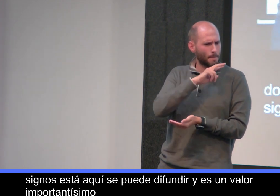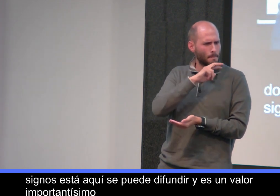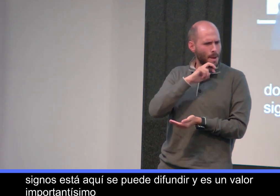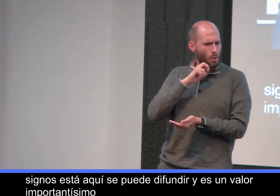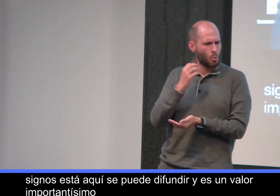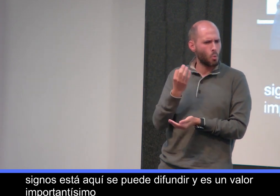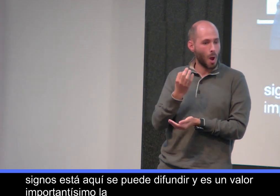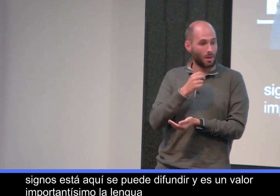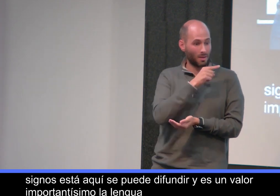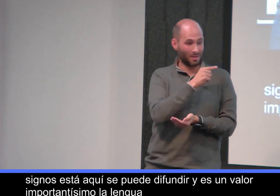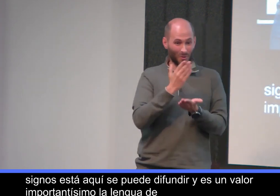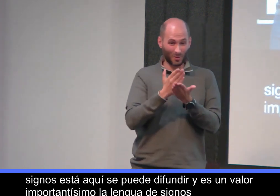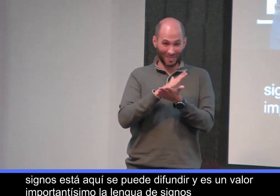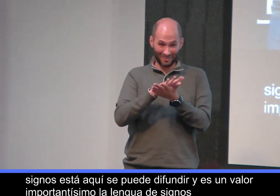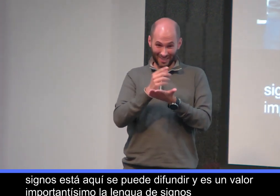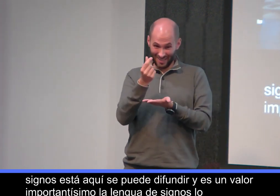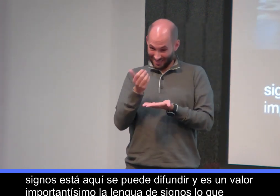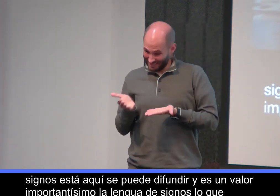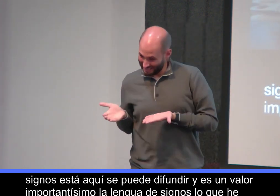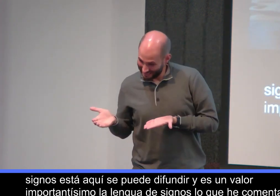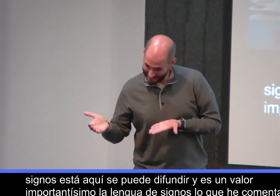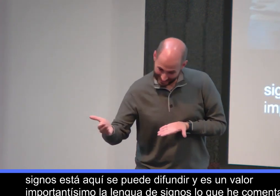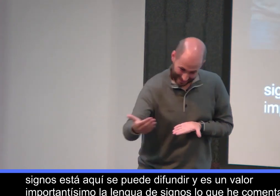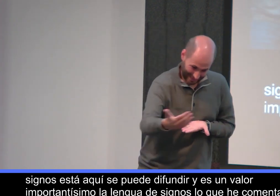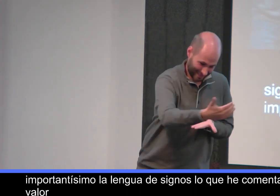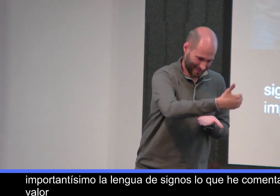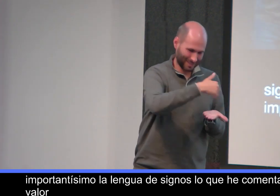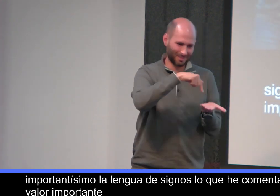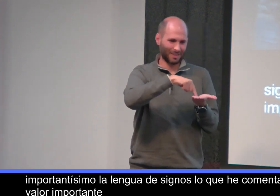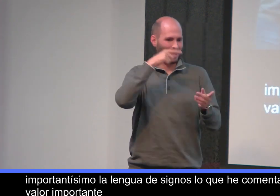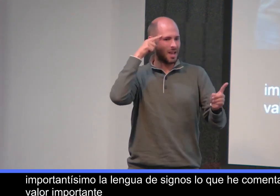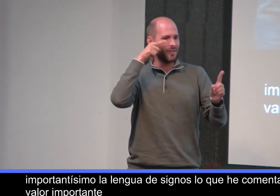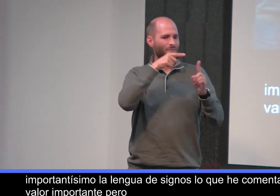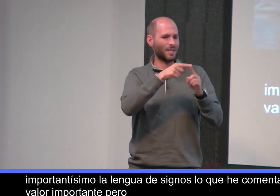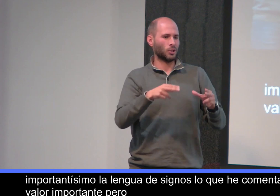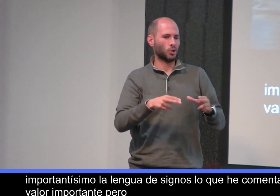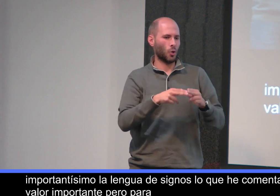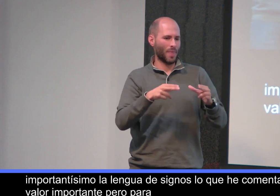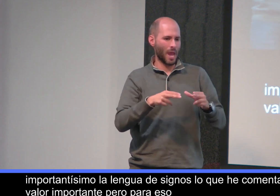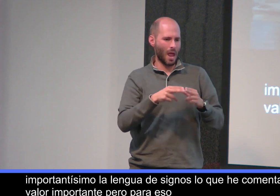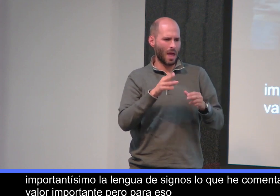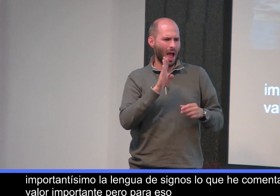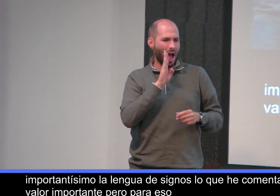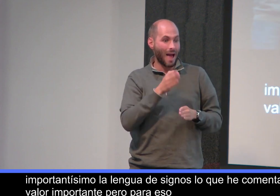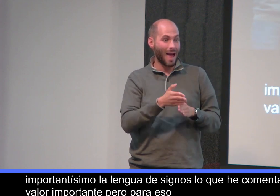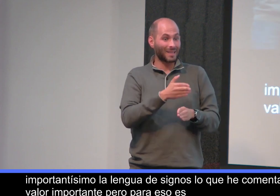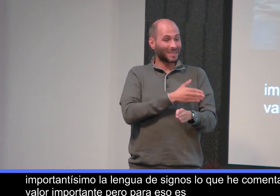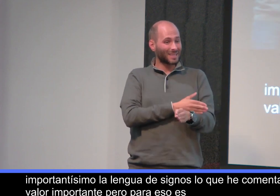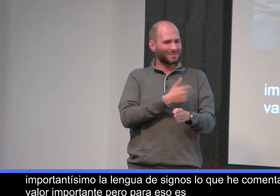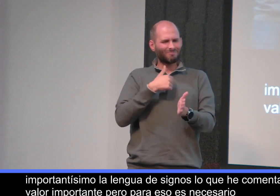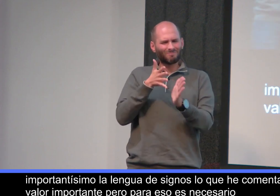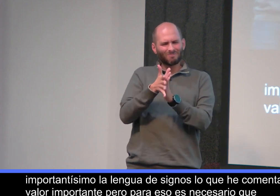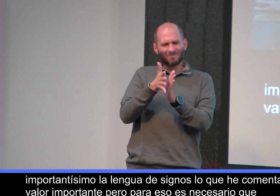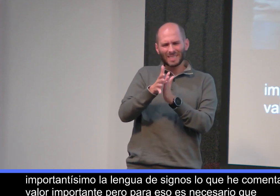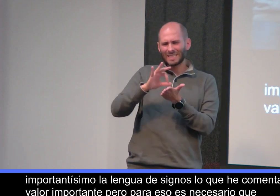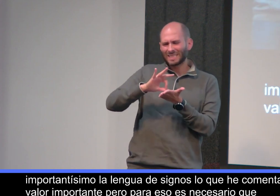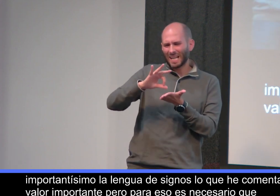lengua de signos, lo que he comentado, es un valor importante, pero para eso es necesario que la sociedad también,